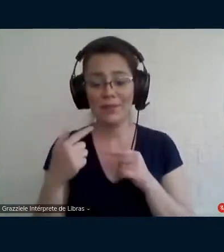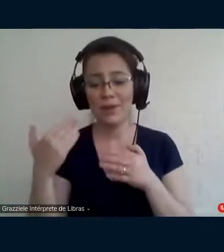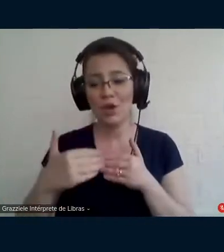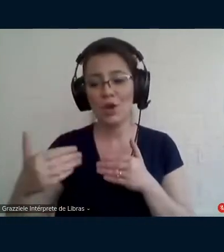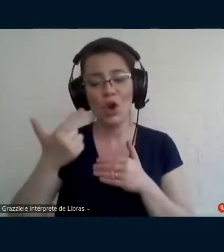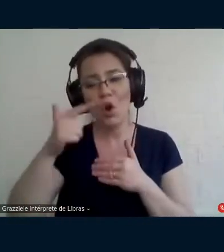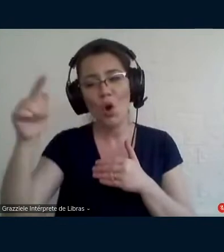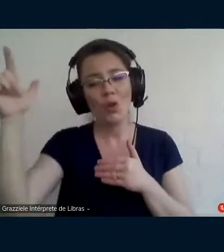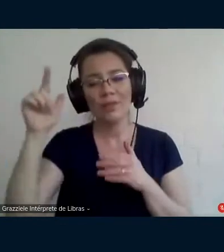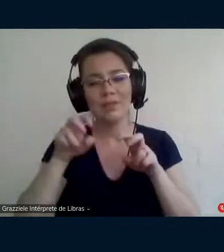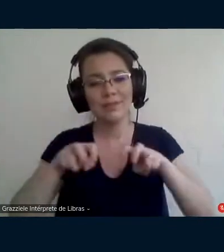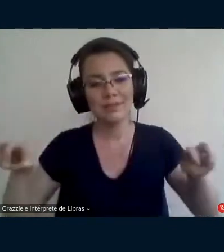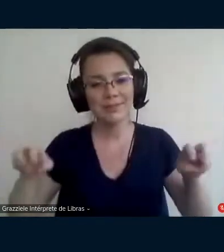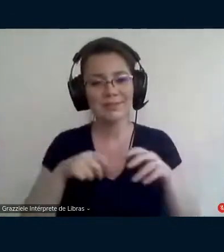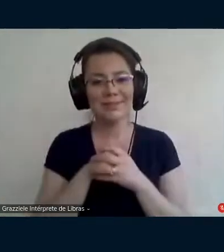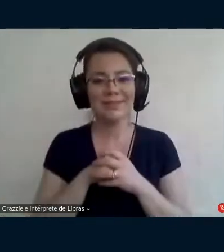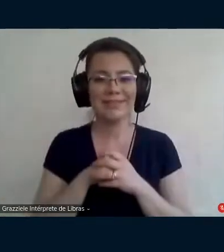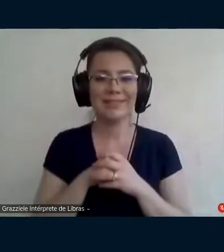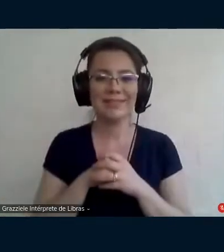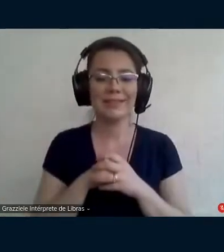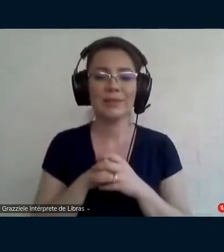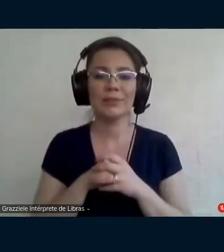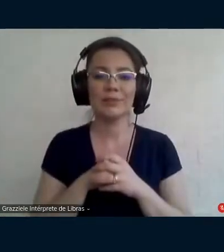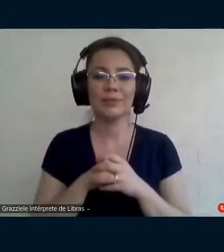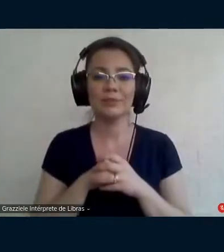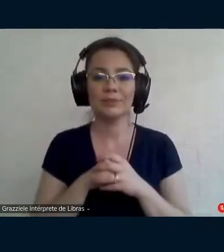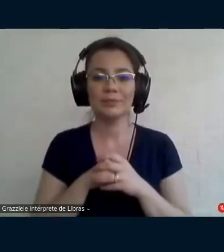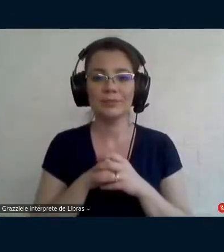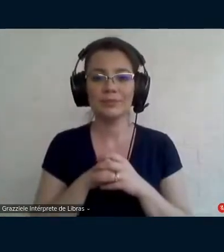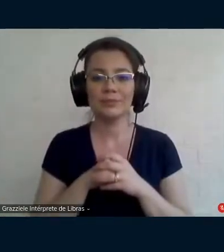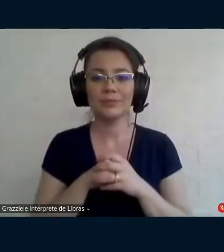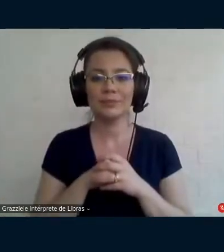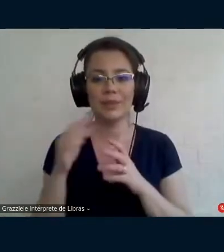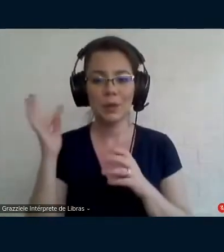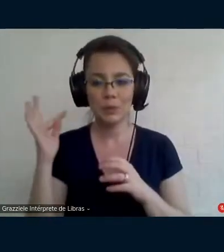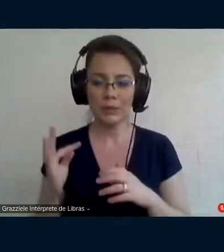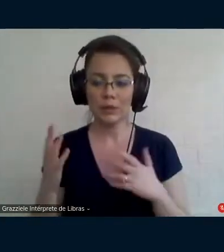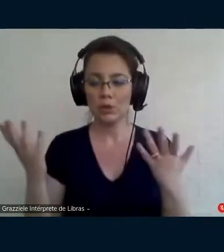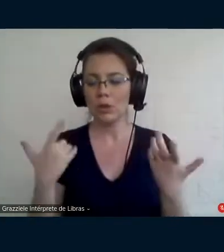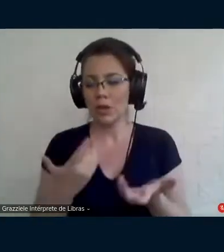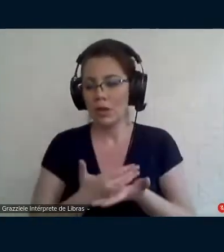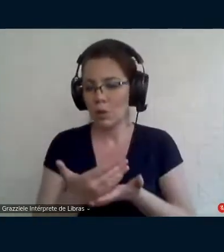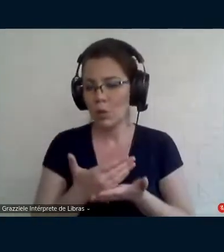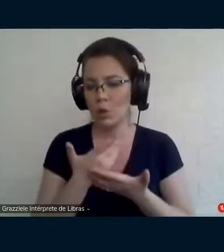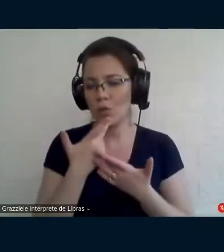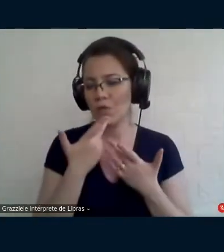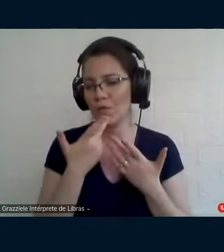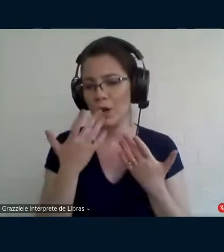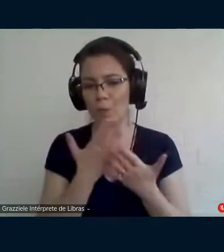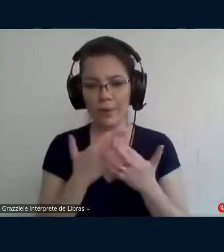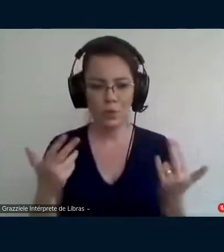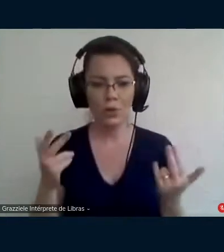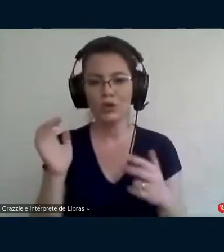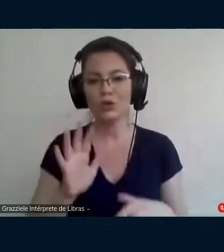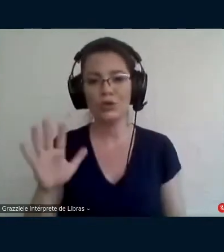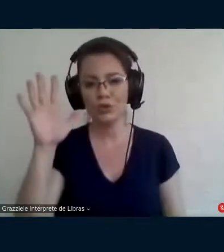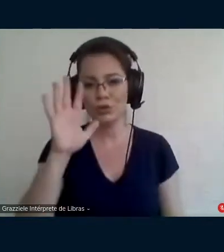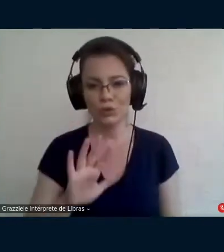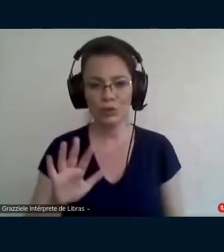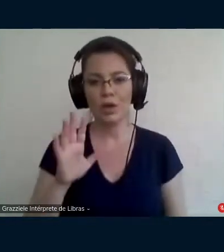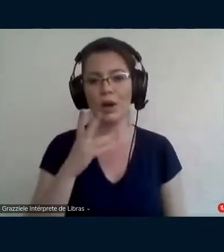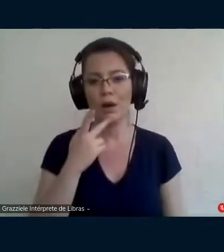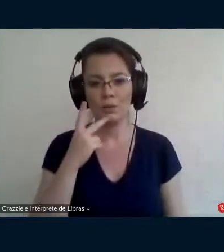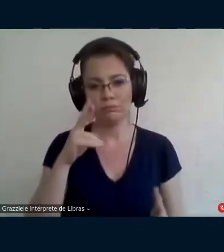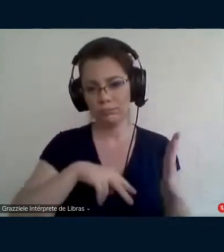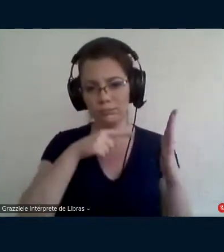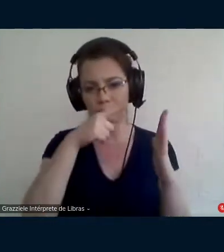bancas. Então, vamos lá, Tati, eu queria iniciar fazendo algumas considerações gerais do trabalho,